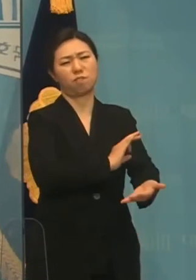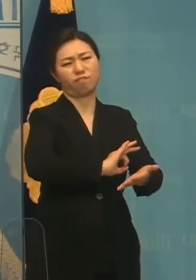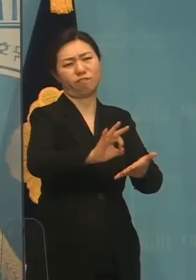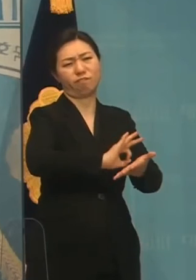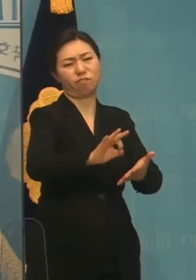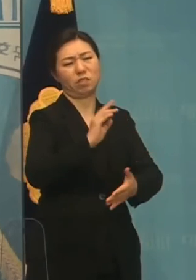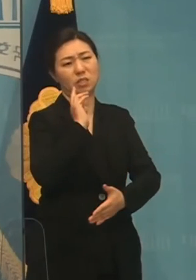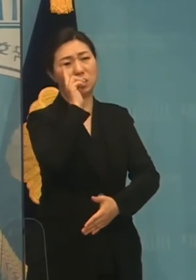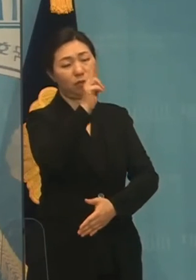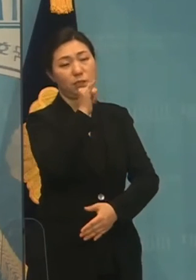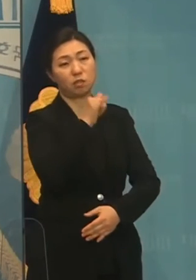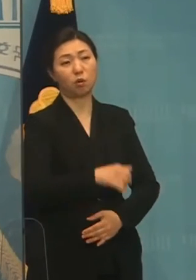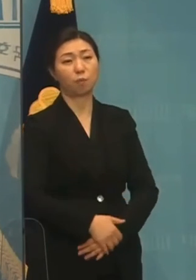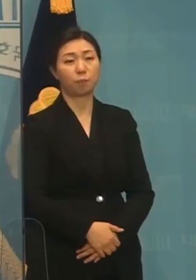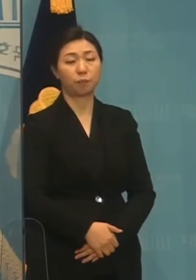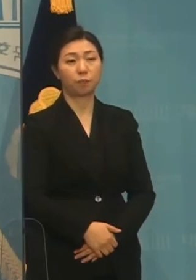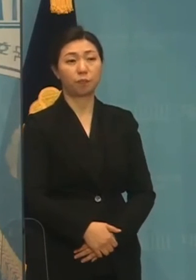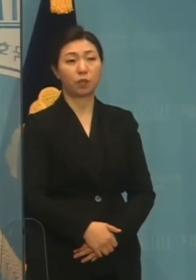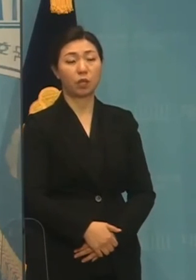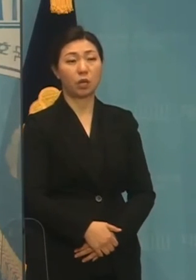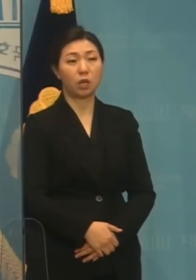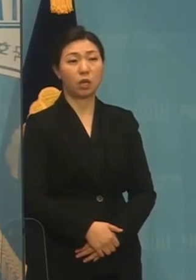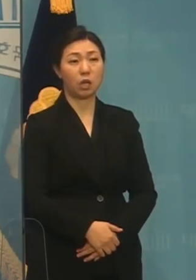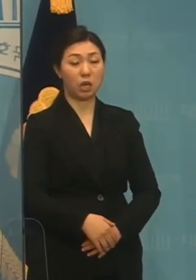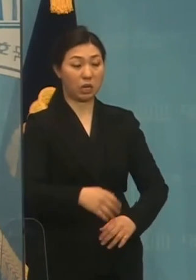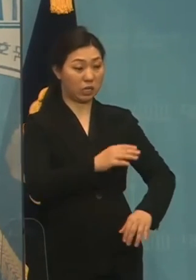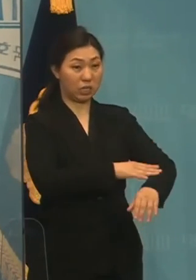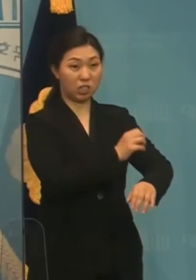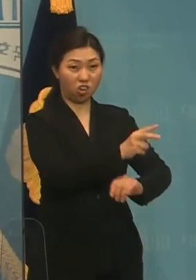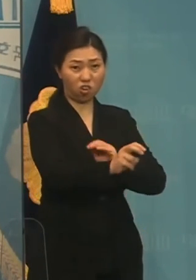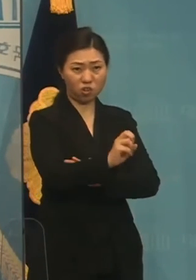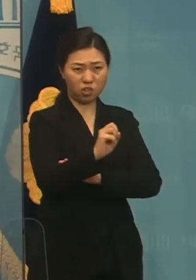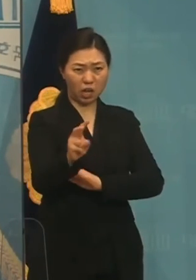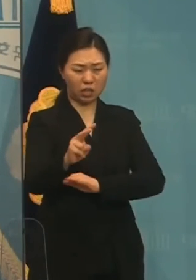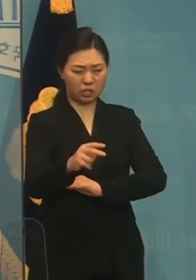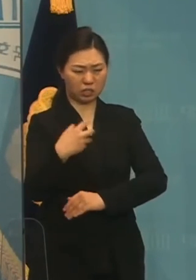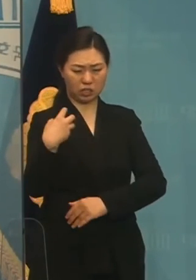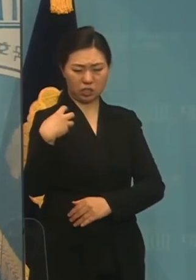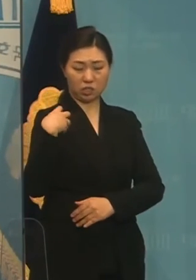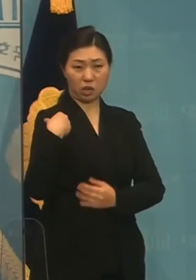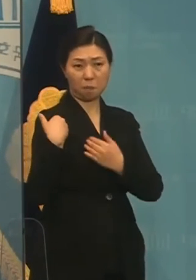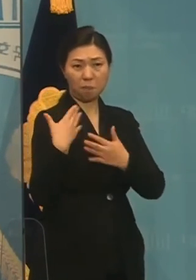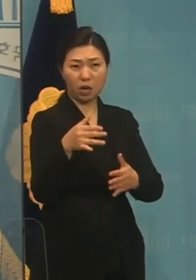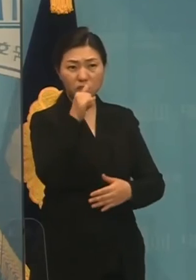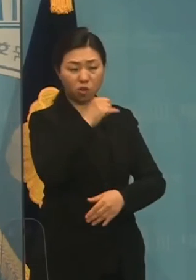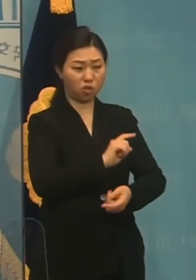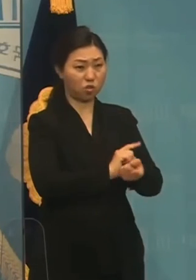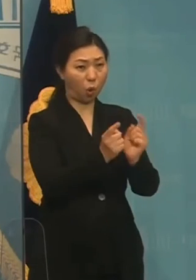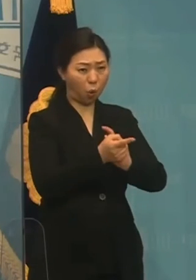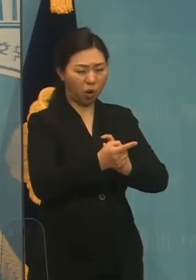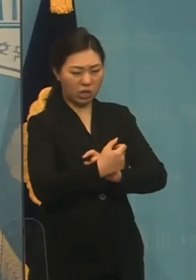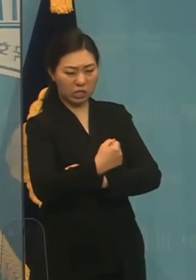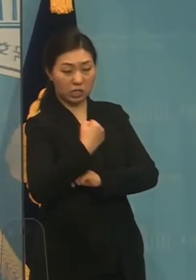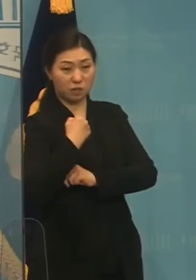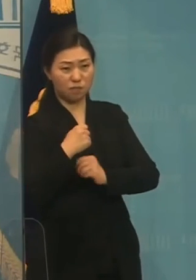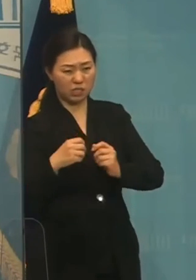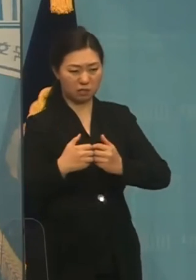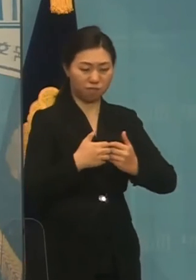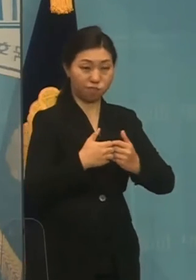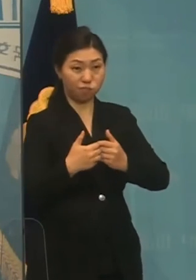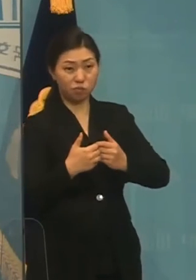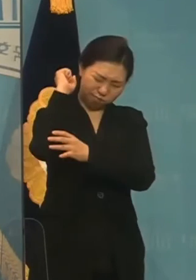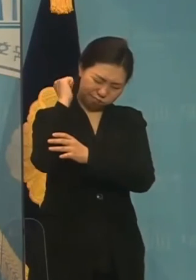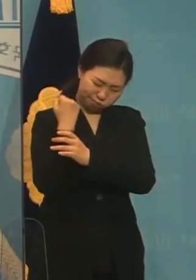거대항당은 스스로 직군을 낙을 하고 있습니다. 거대항당 힘자라면 모르지 민생을 위할